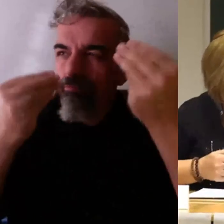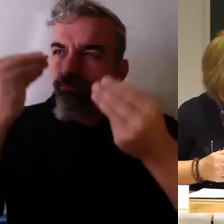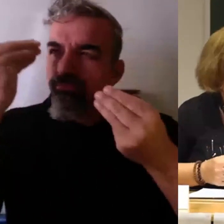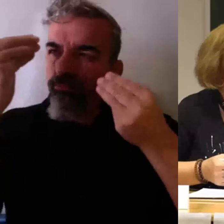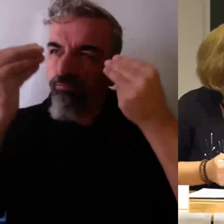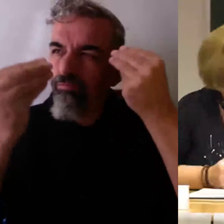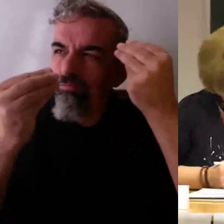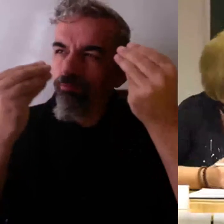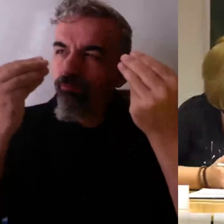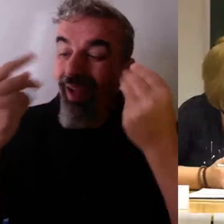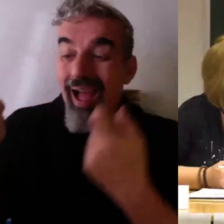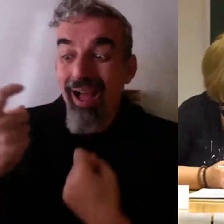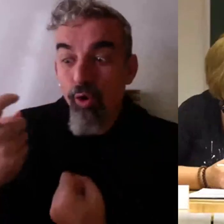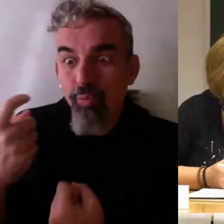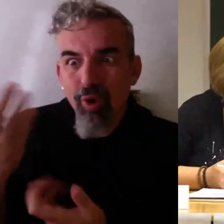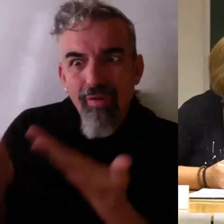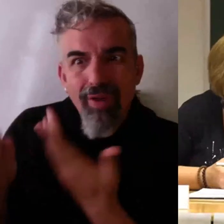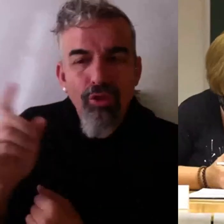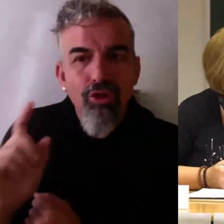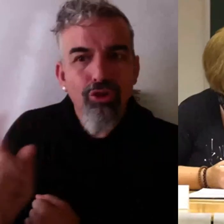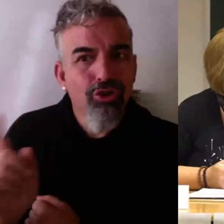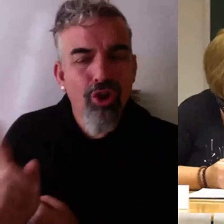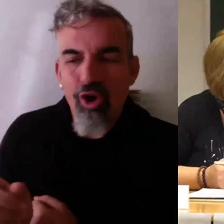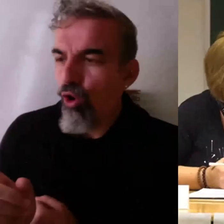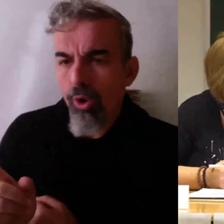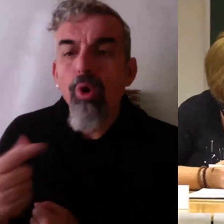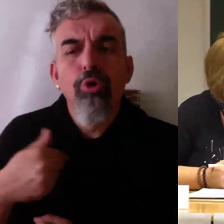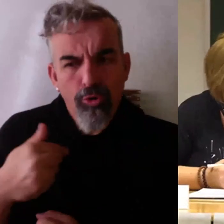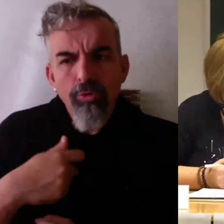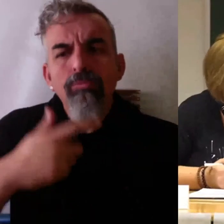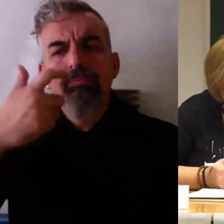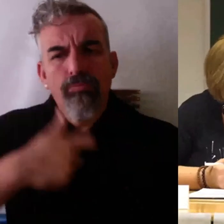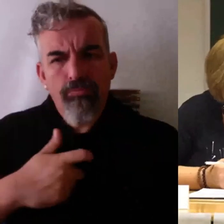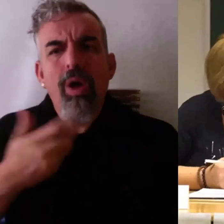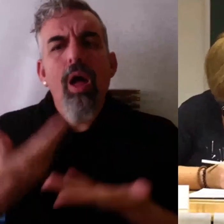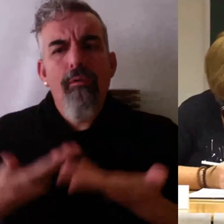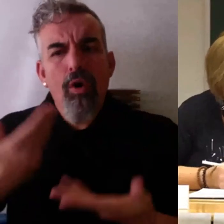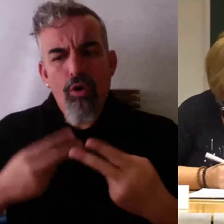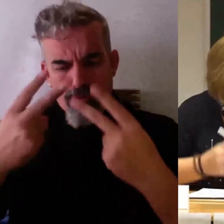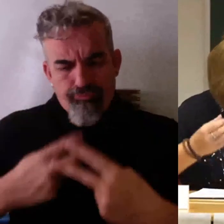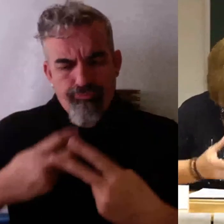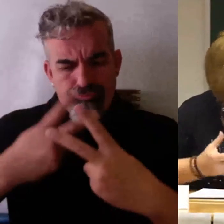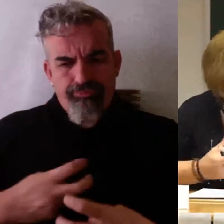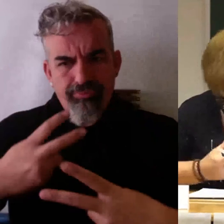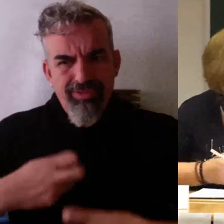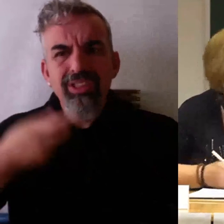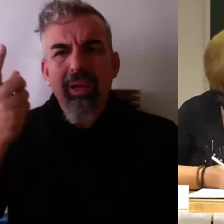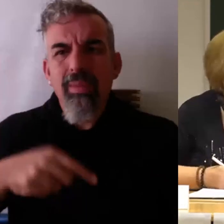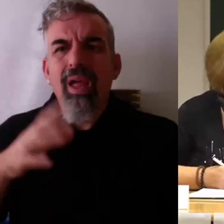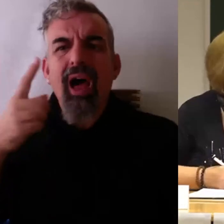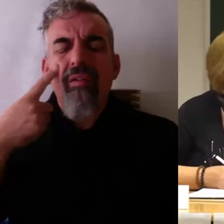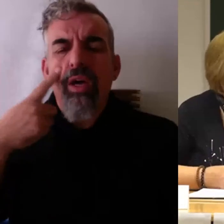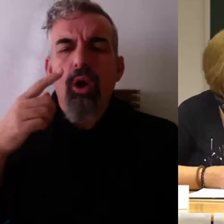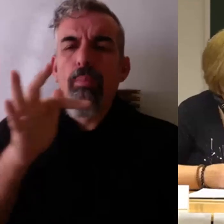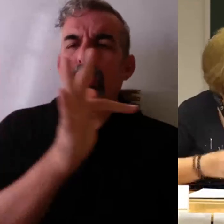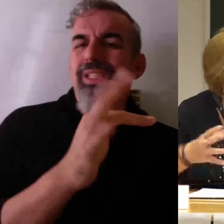del profesor para ver qué estamos haciendo bien o qué estamos haciendo mal. Y es que esto, repito, es una sinergia, es